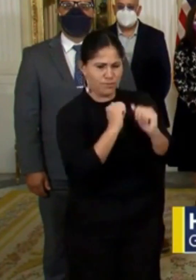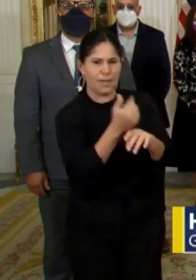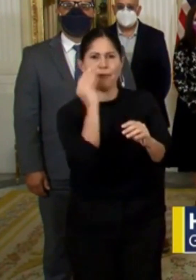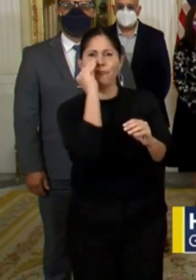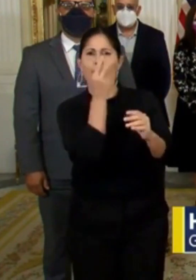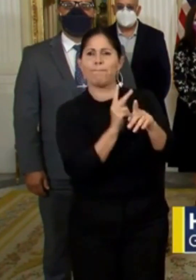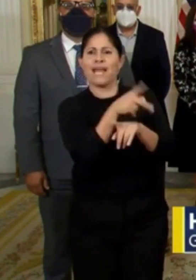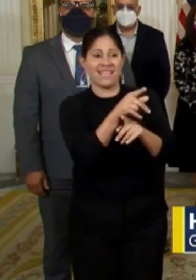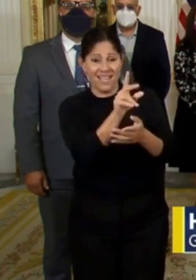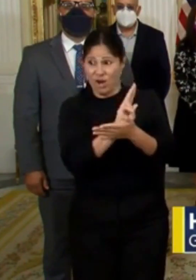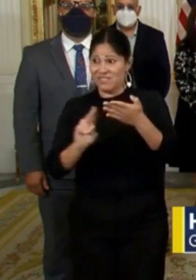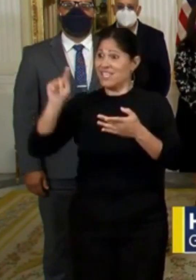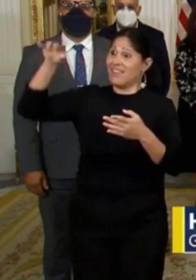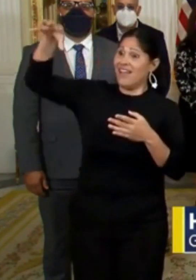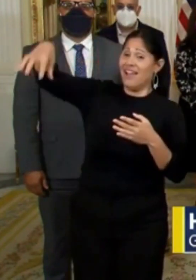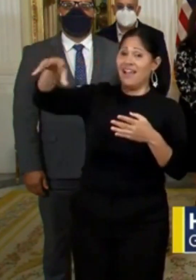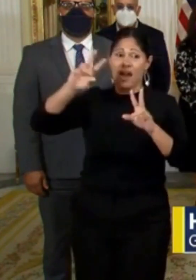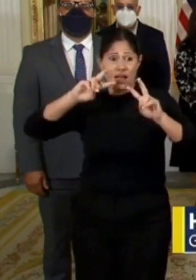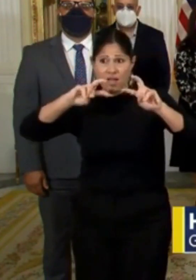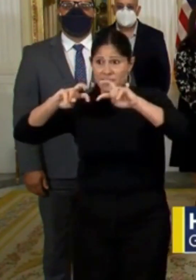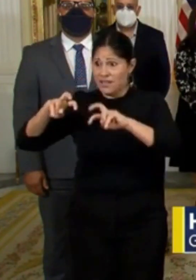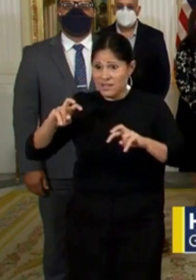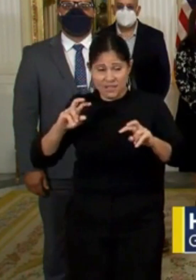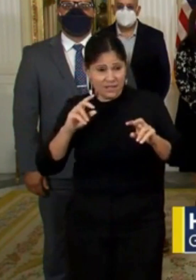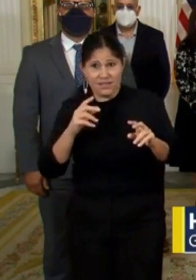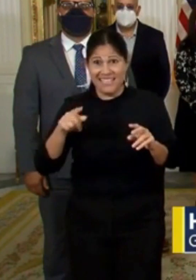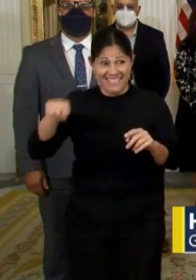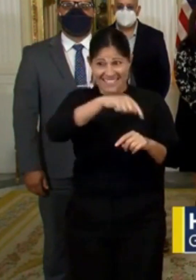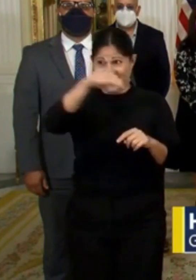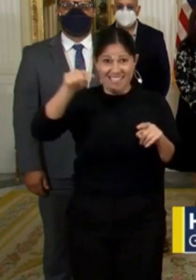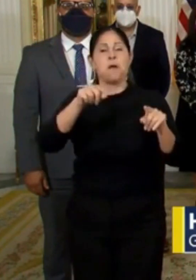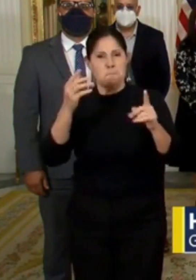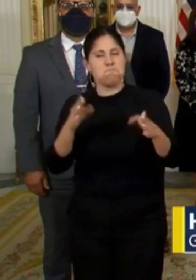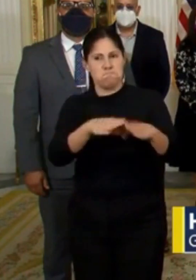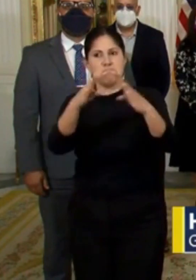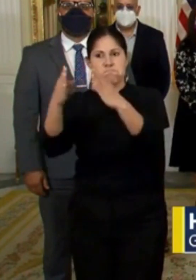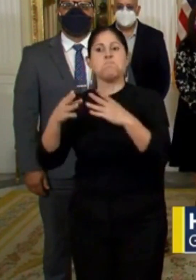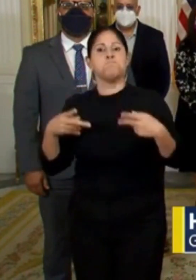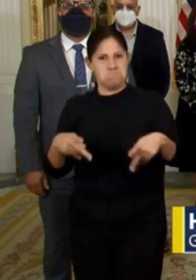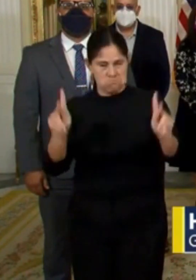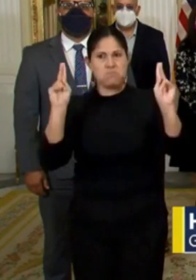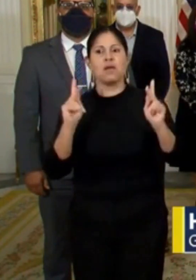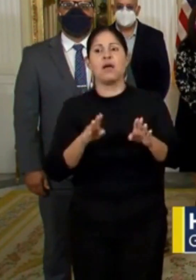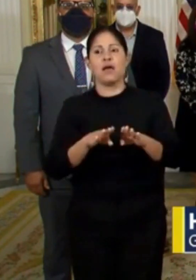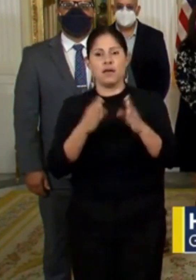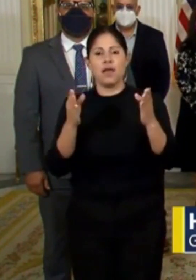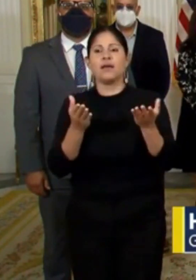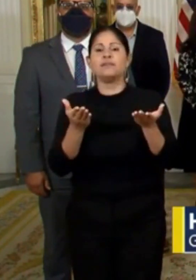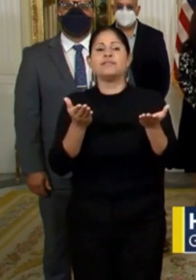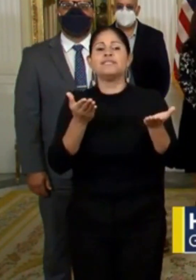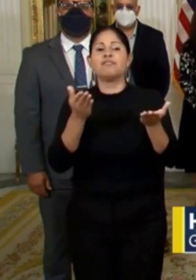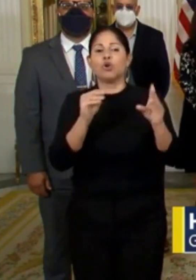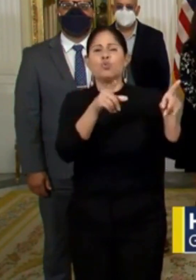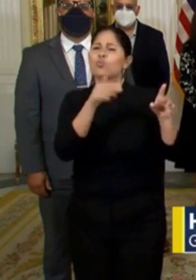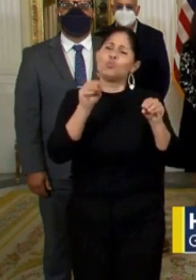laboratorios de las instituciones universitarias. Asimismo, se permiten los servicios de mudanza dentro y fuera de Puerto